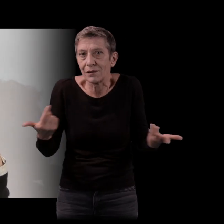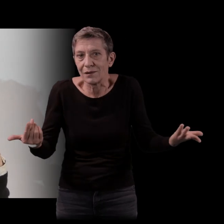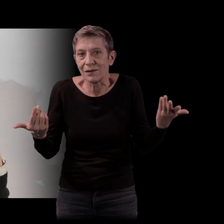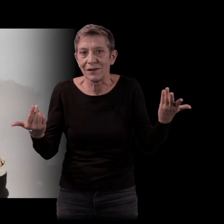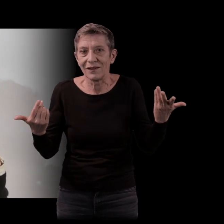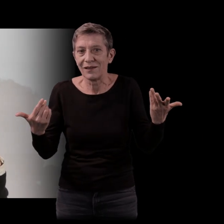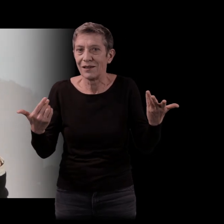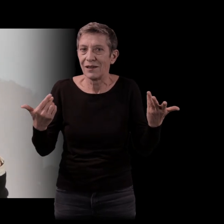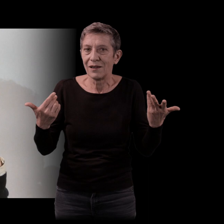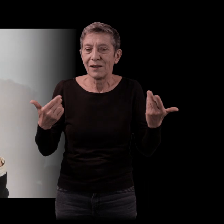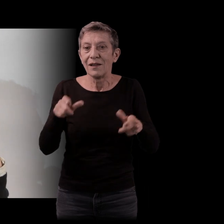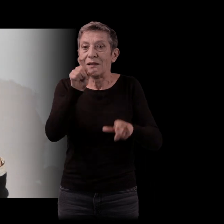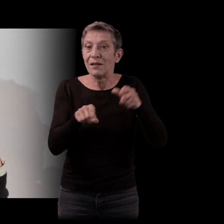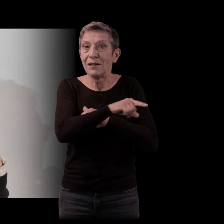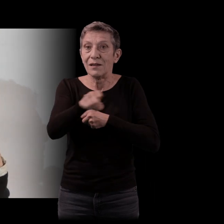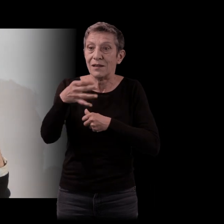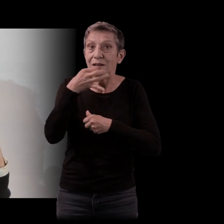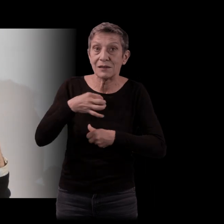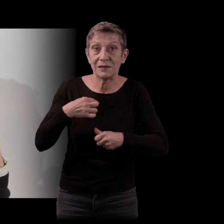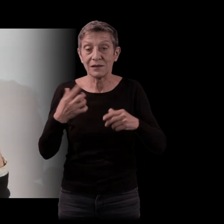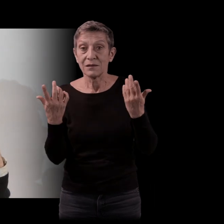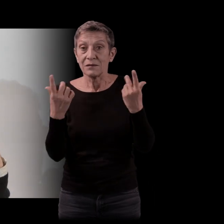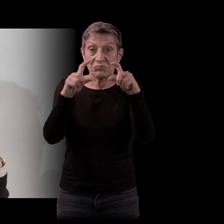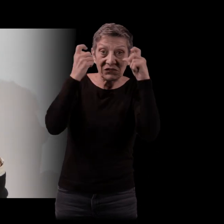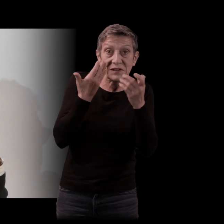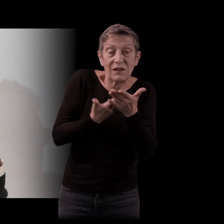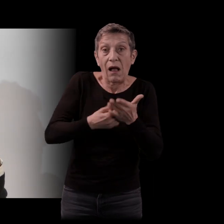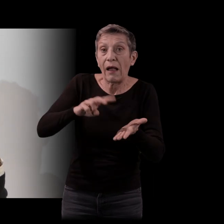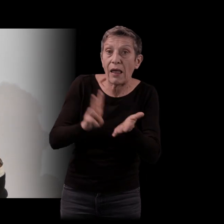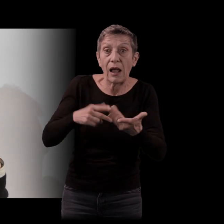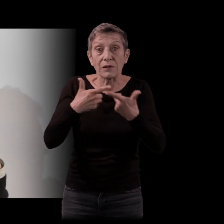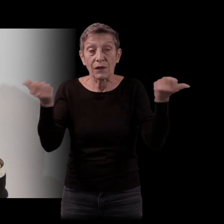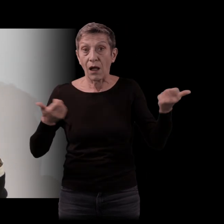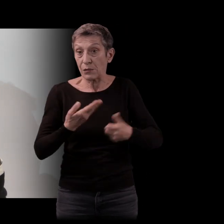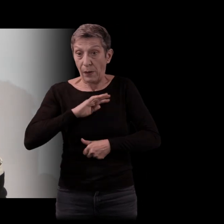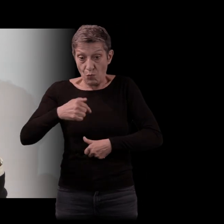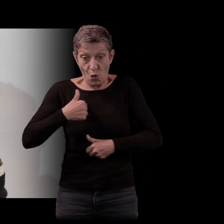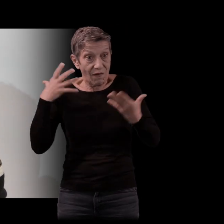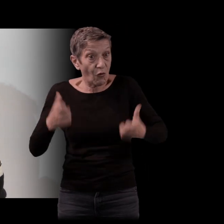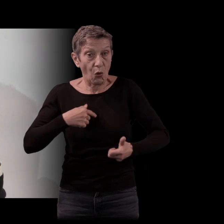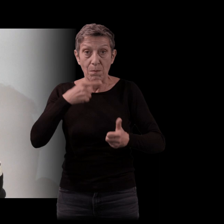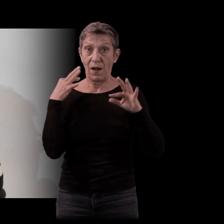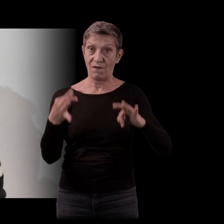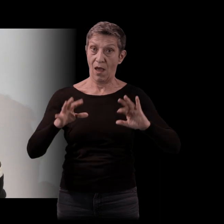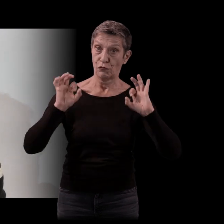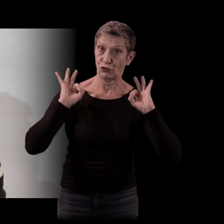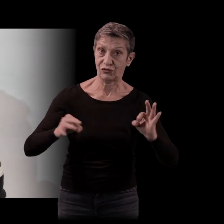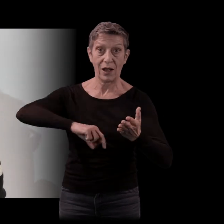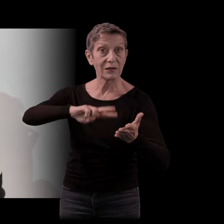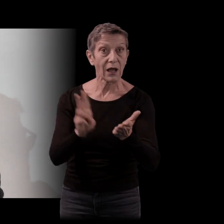me les colle dessus. Je parle tout le temps de réalisme, de justesse, de reconstituer la vie telle qu'elle est, d'être au